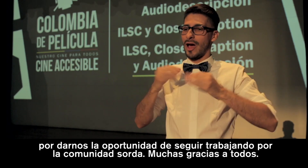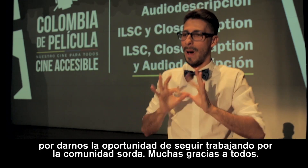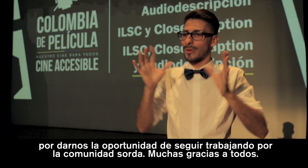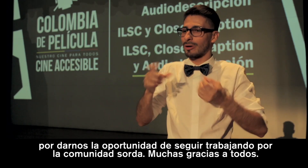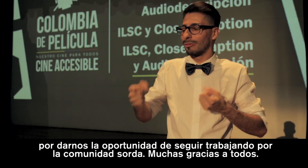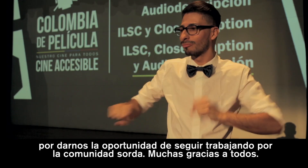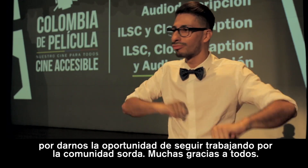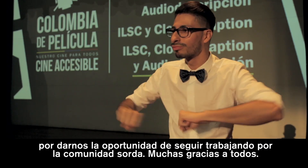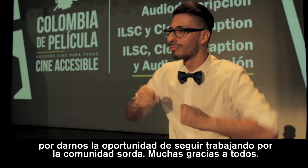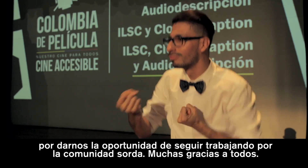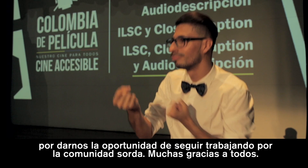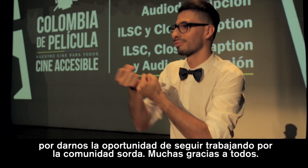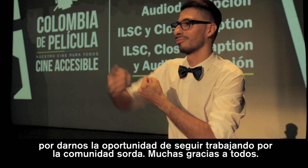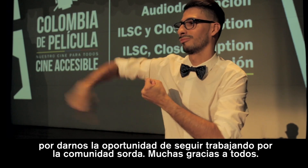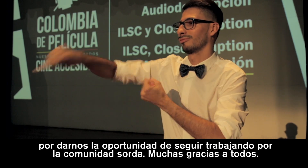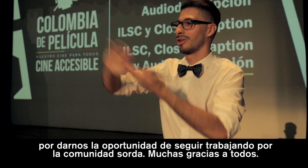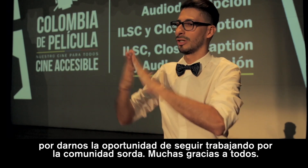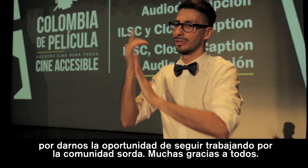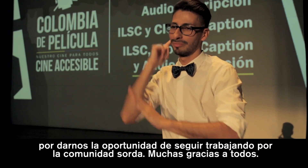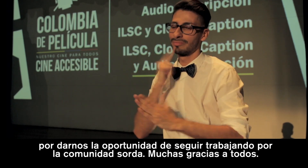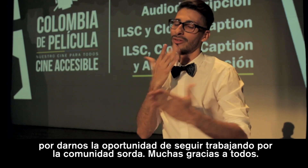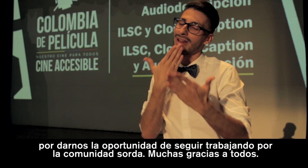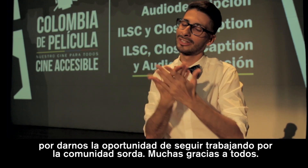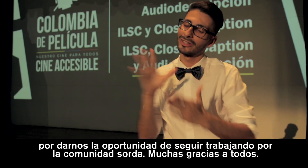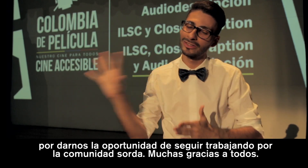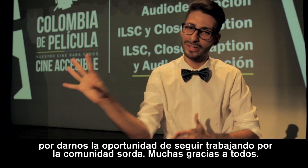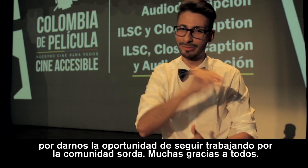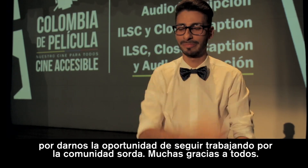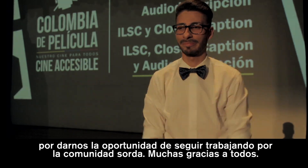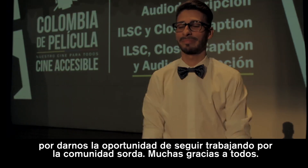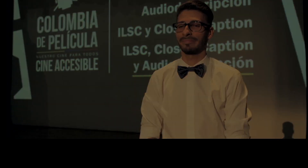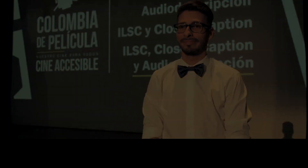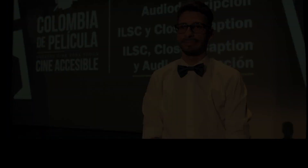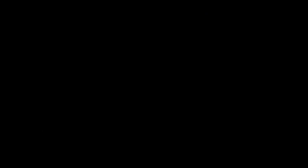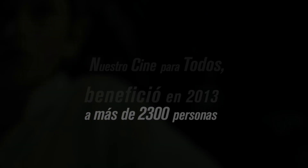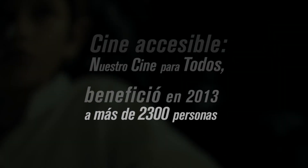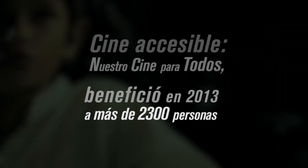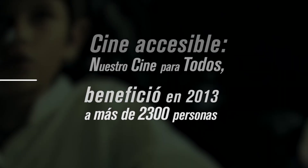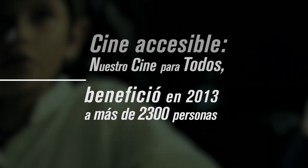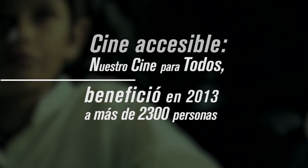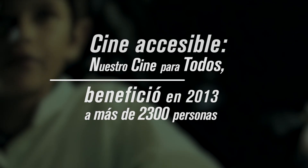Por darnos la oportunidad de seguir trabajando por la comunidad sorda Muchas gracias a todos